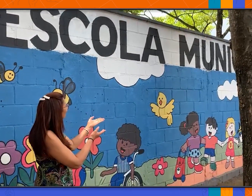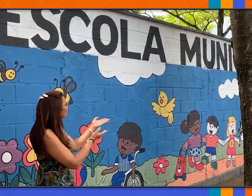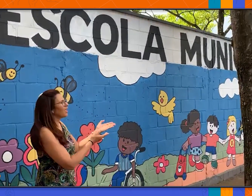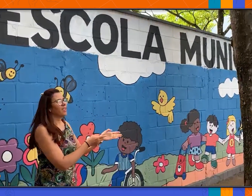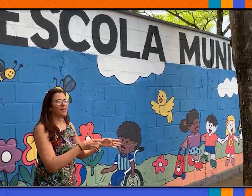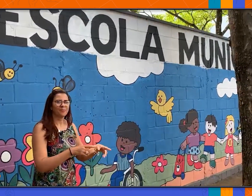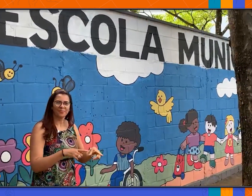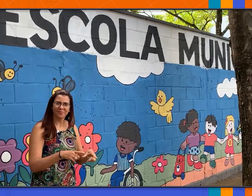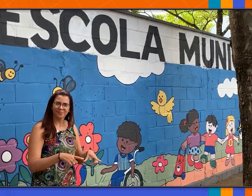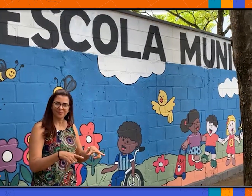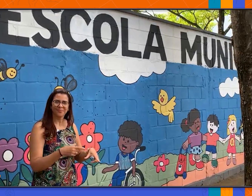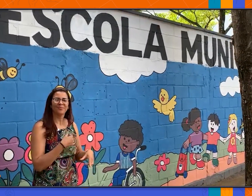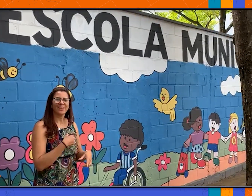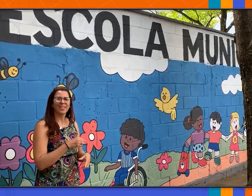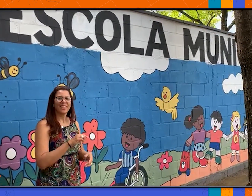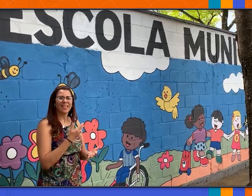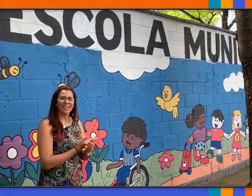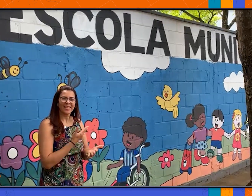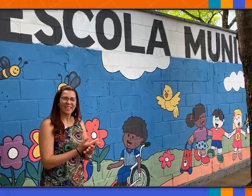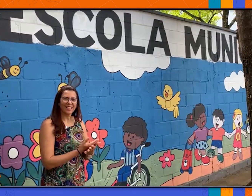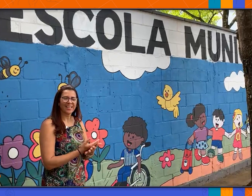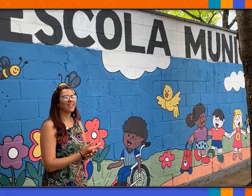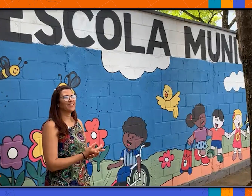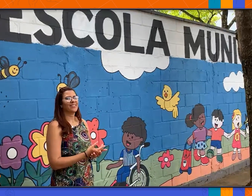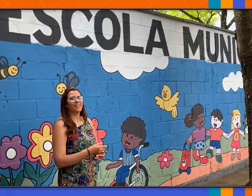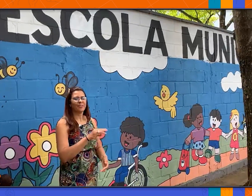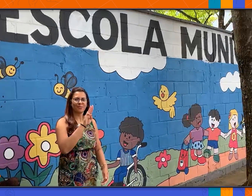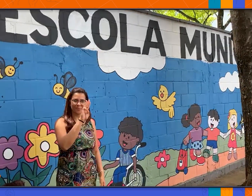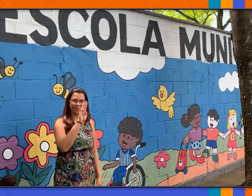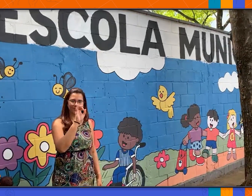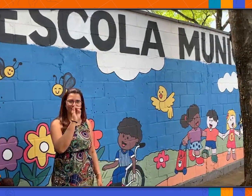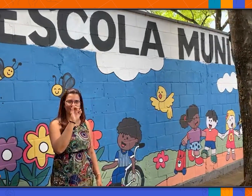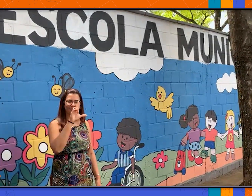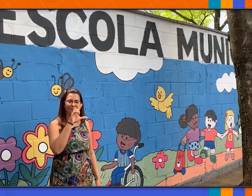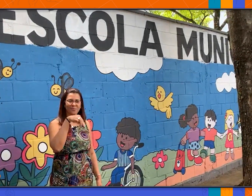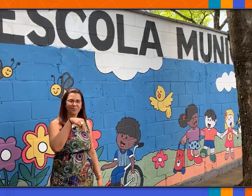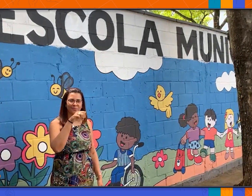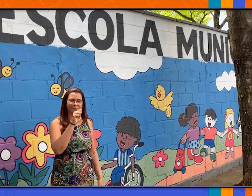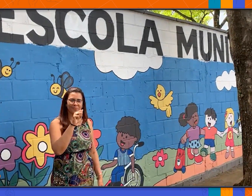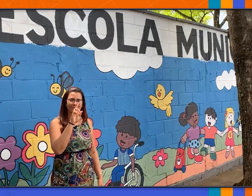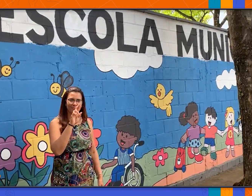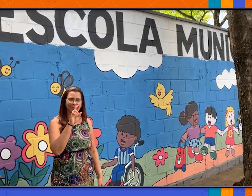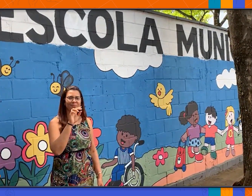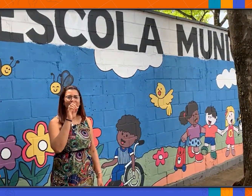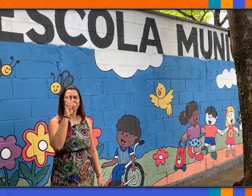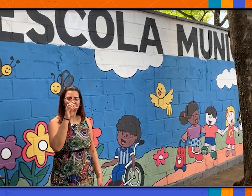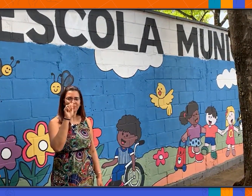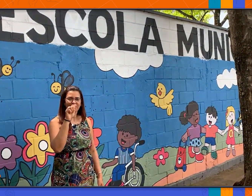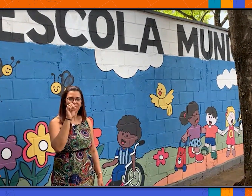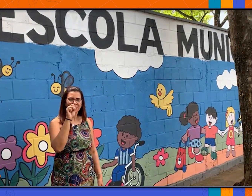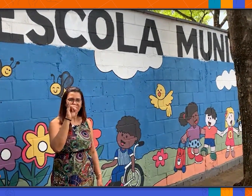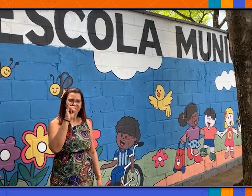Essa é a escola em que eu trabalho. Essa aqui é a escola Vilmar da Silva